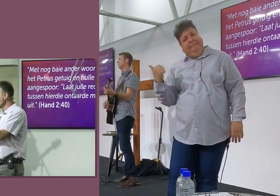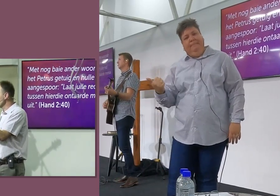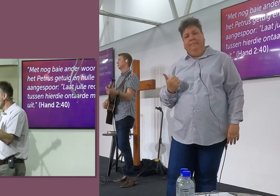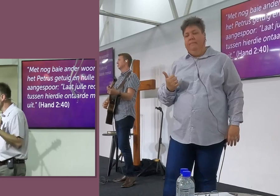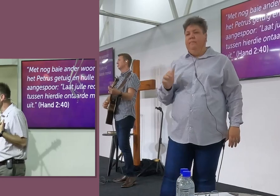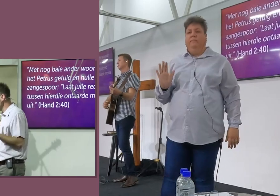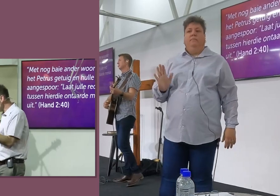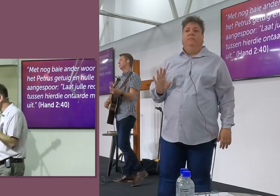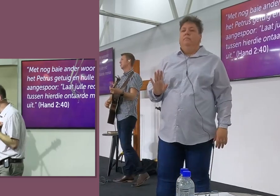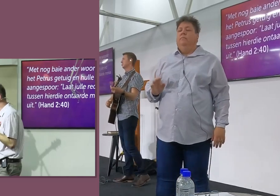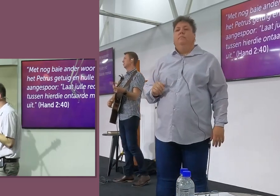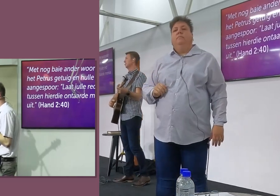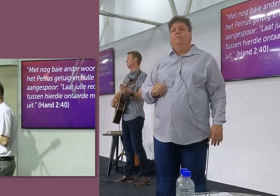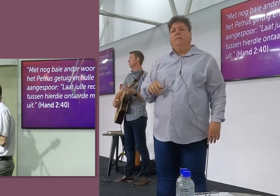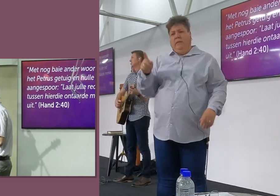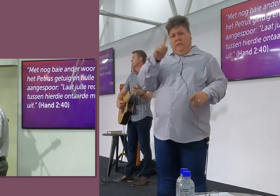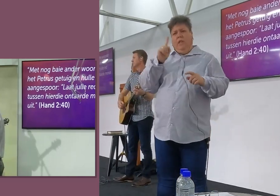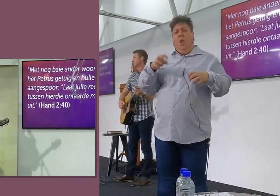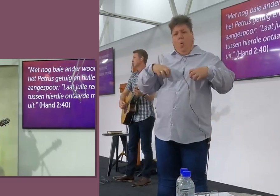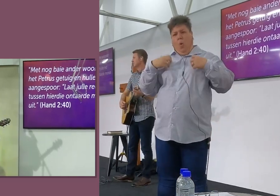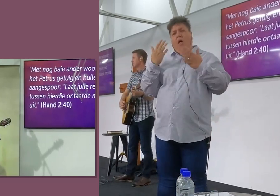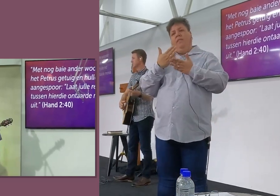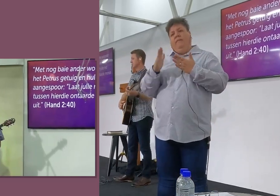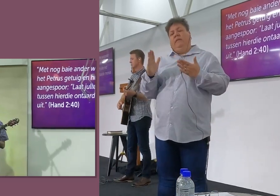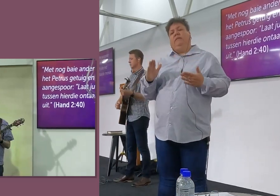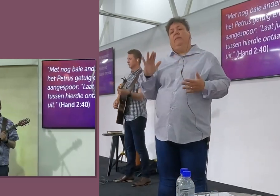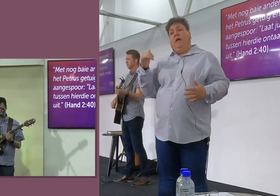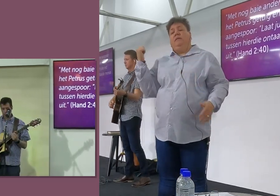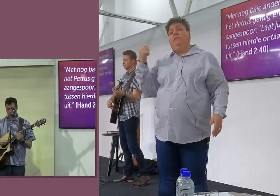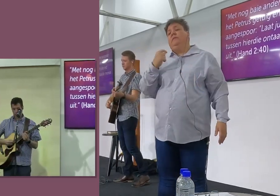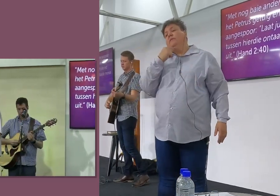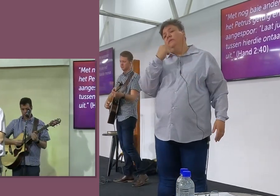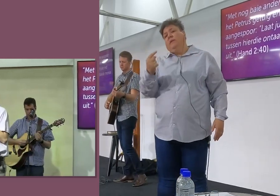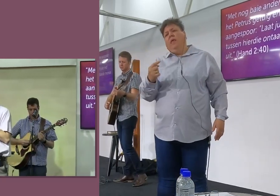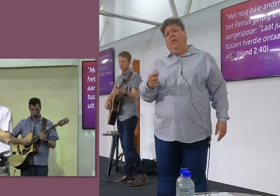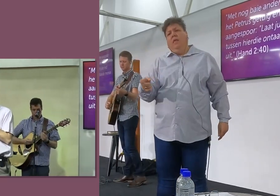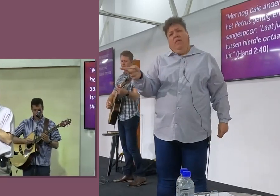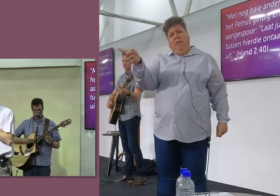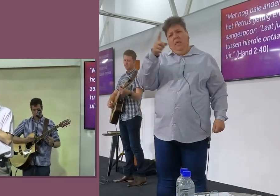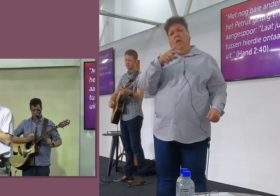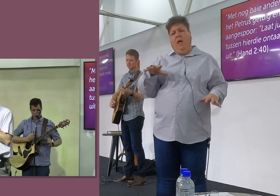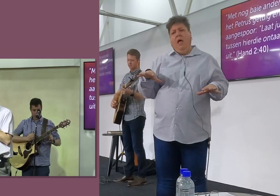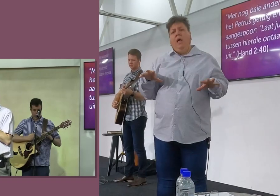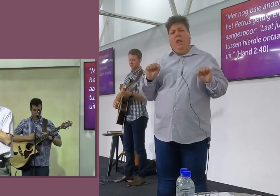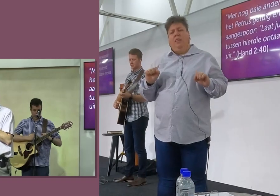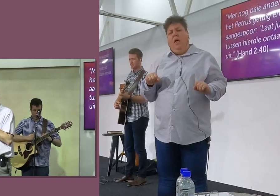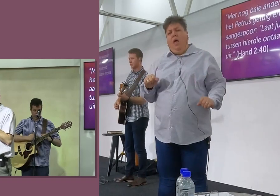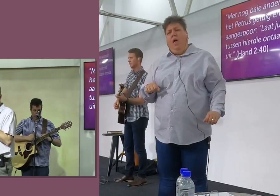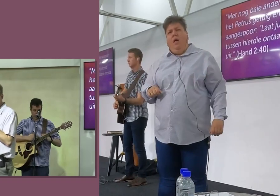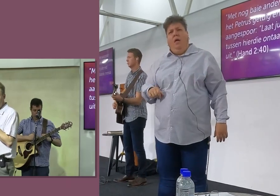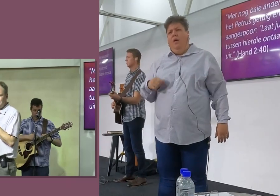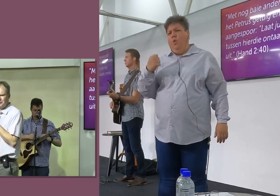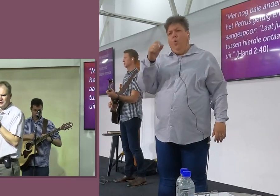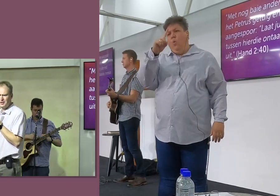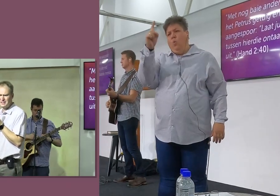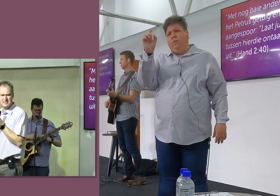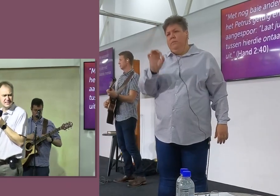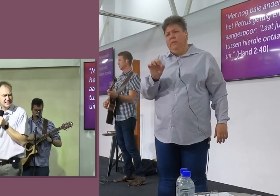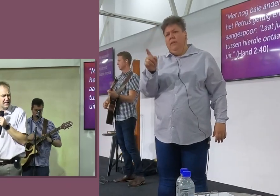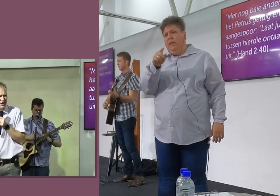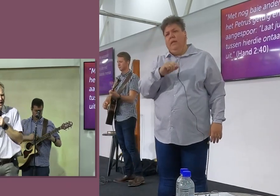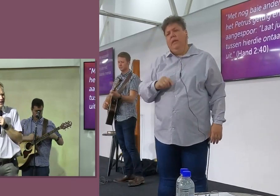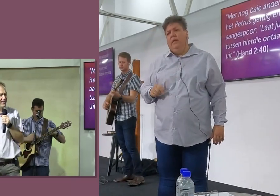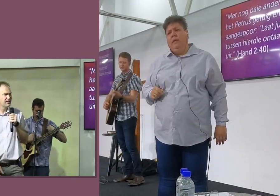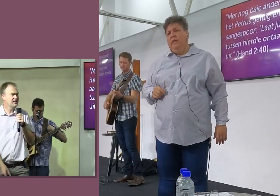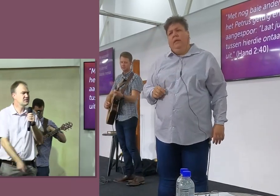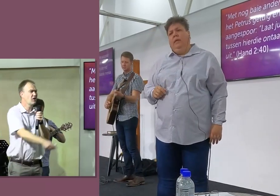Jylle sal kwaad jylle sal kwaad luister ons ons is gereed nie maar kom ons waar nie oor die verloor in is nie